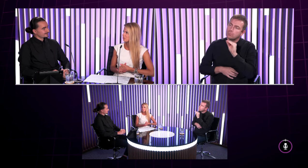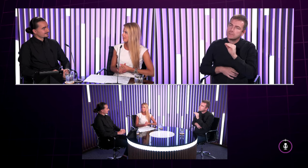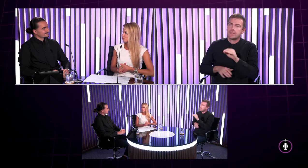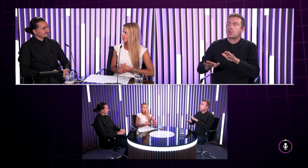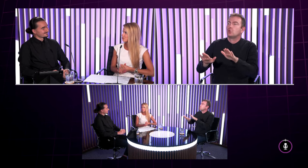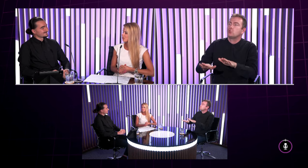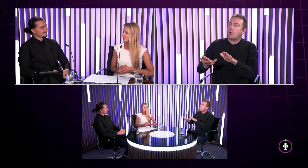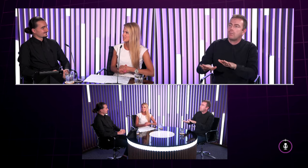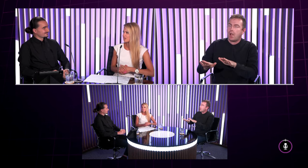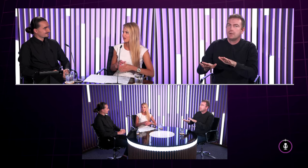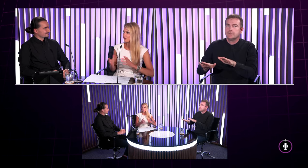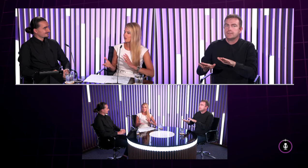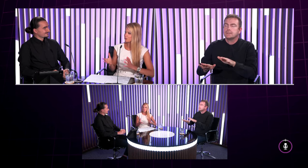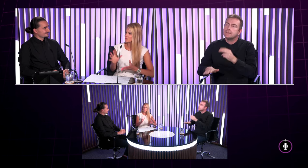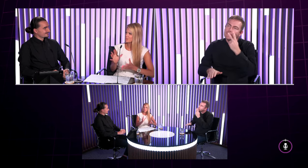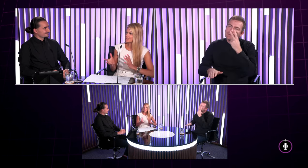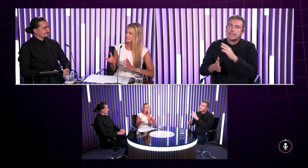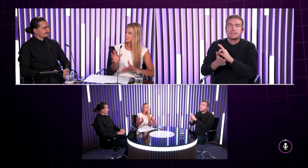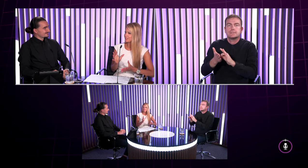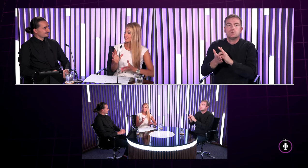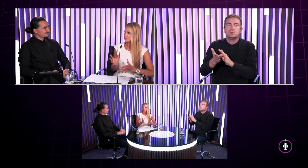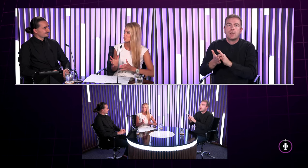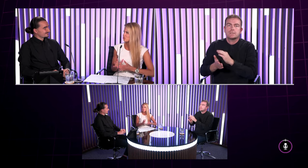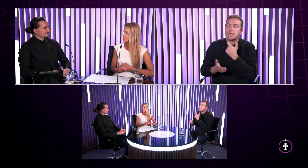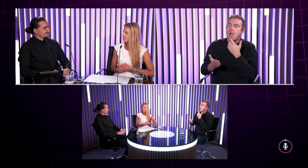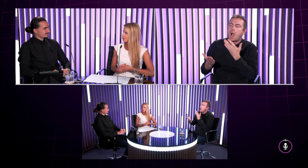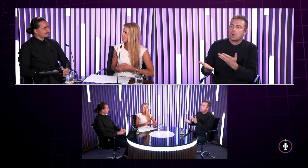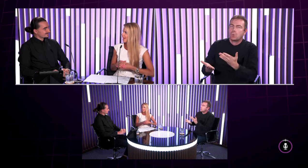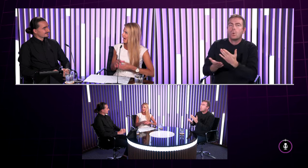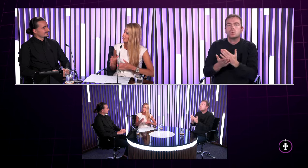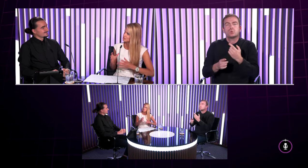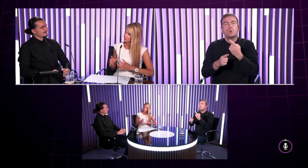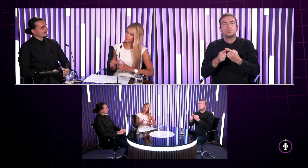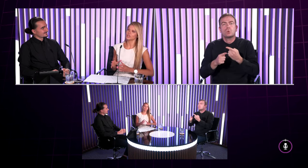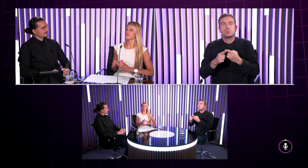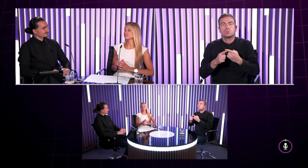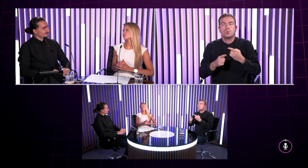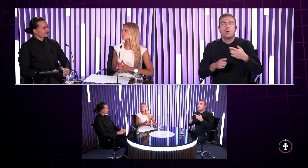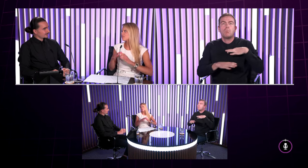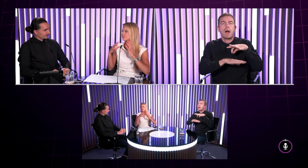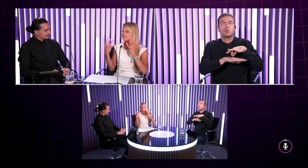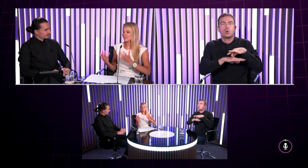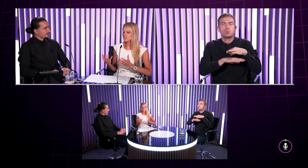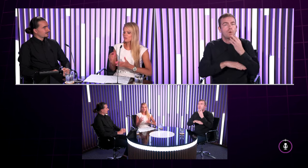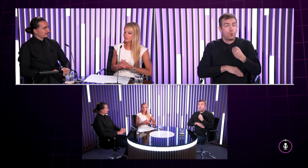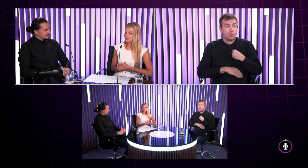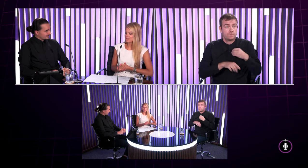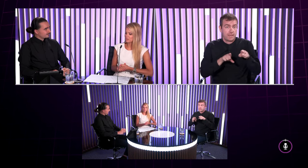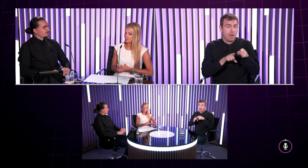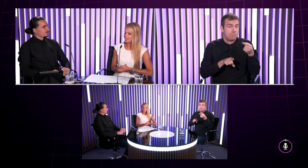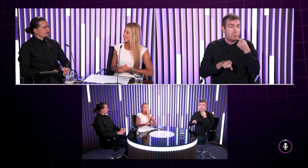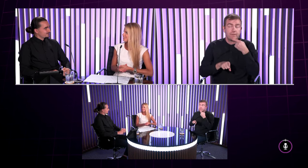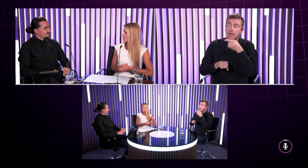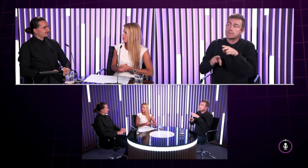počuli od pana Vojtechovského vlastne že ako to možno medzi tými nepočujúcimi chodí ako ste vy komunikovali s rodičmi v rámci tej vašej komunity